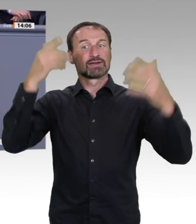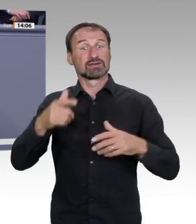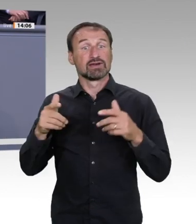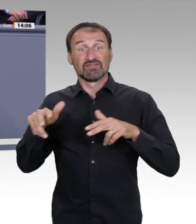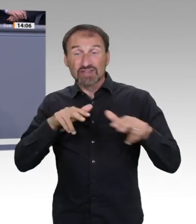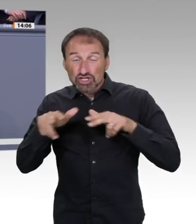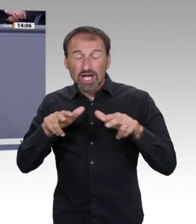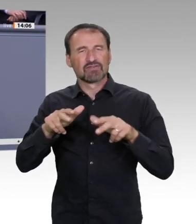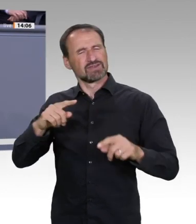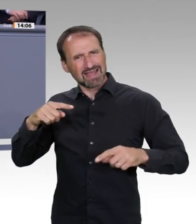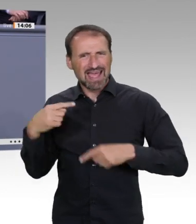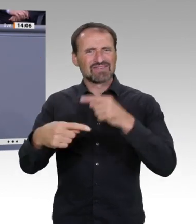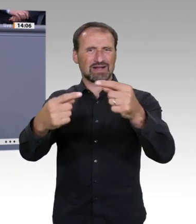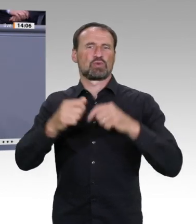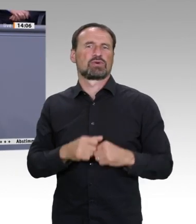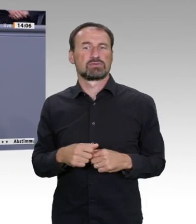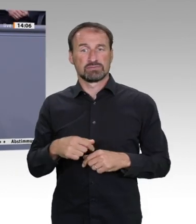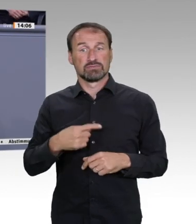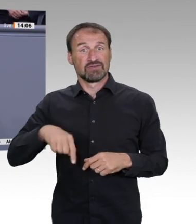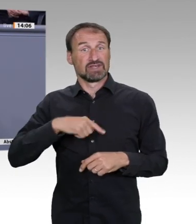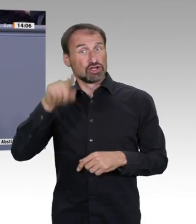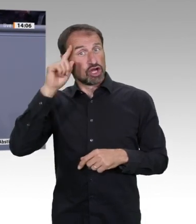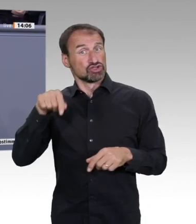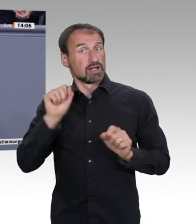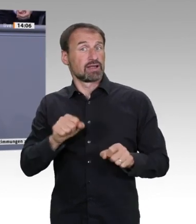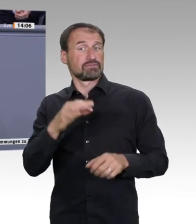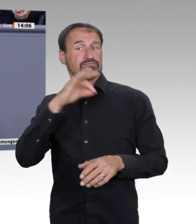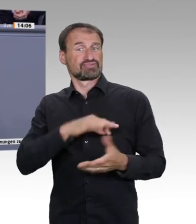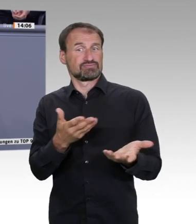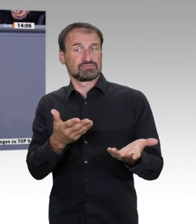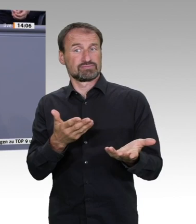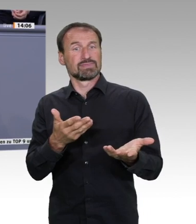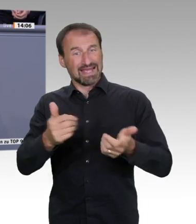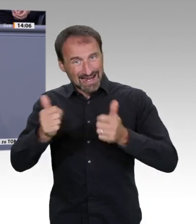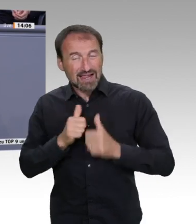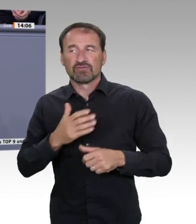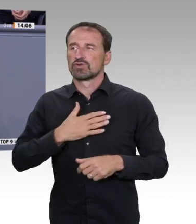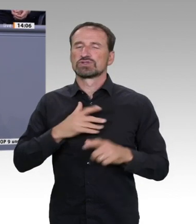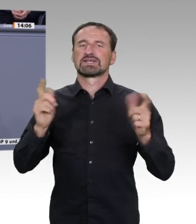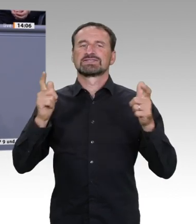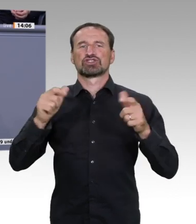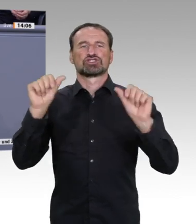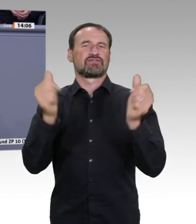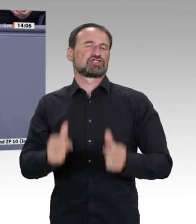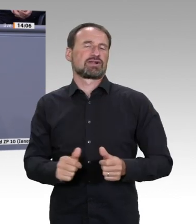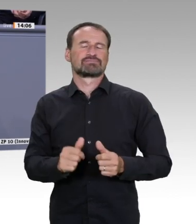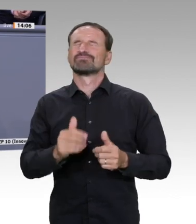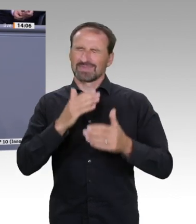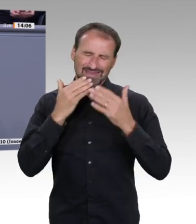und SPD stellen immerhin fest, dass Bildung, Innovation und Digitalisierung wichtig sind, loben sich dabei selbst und